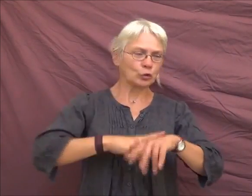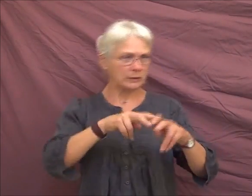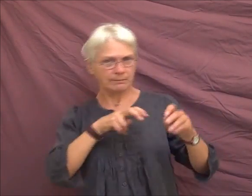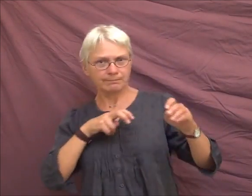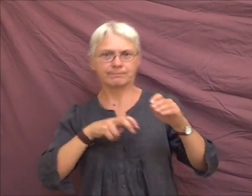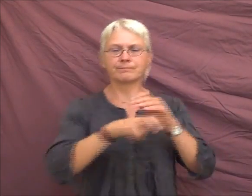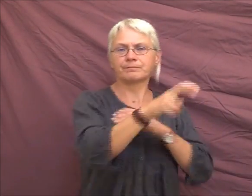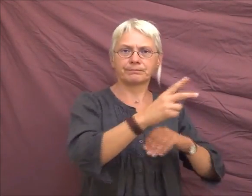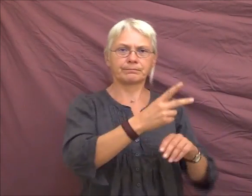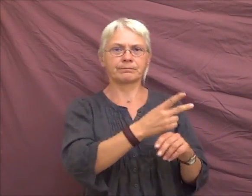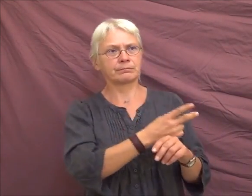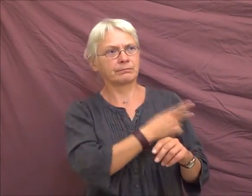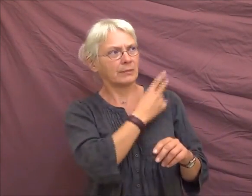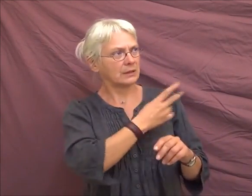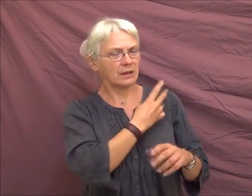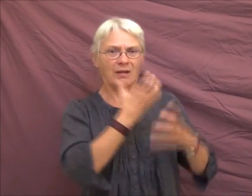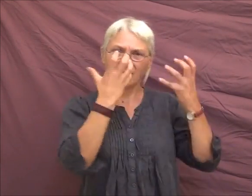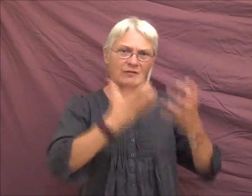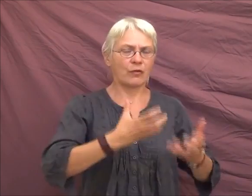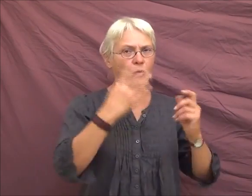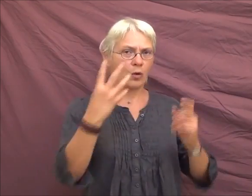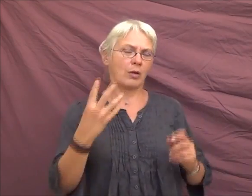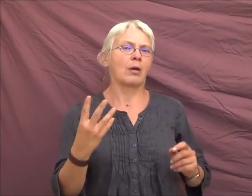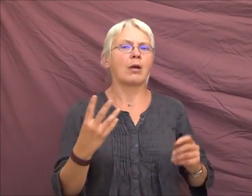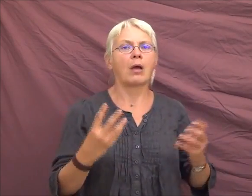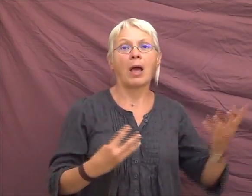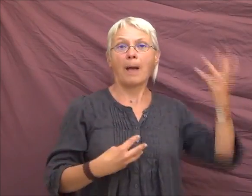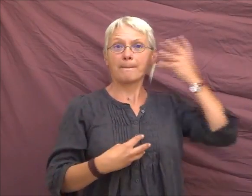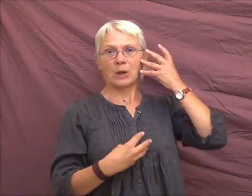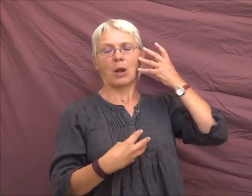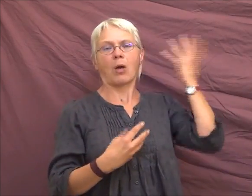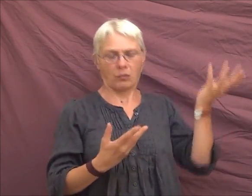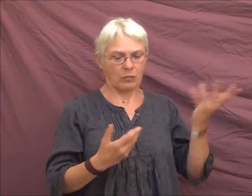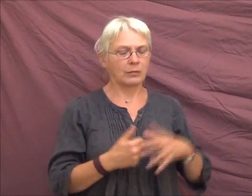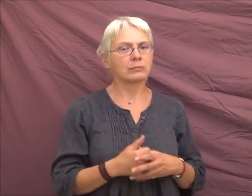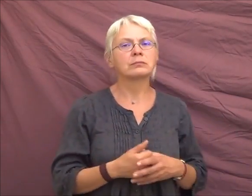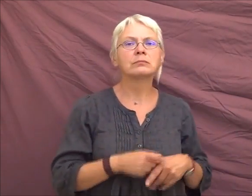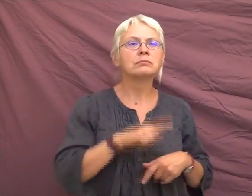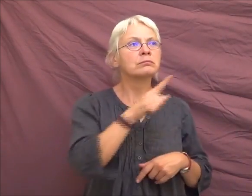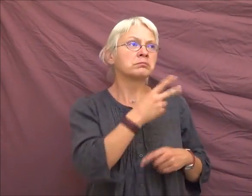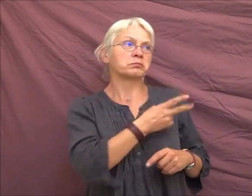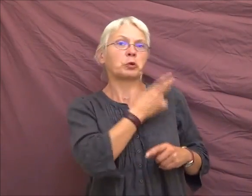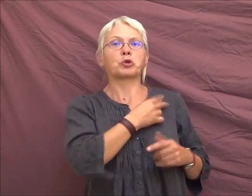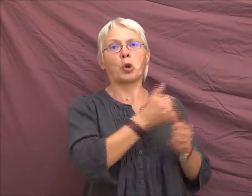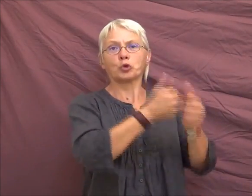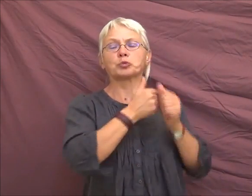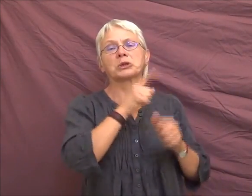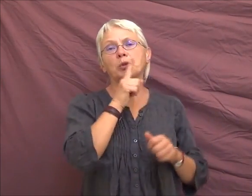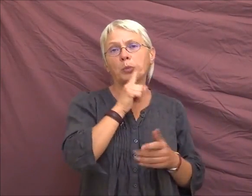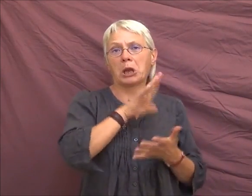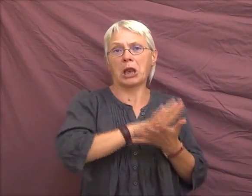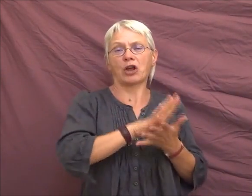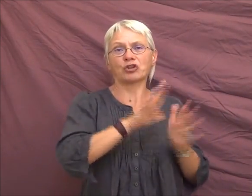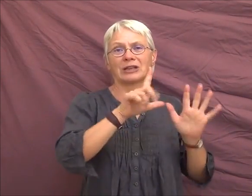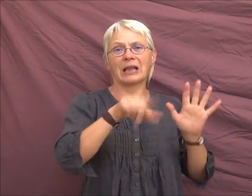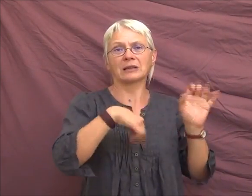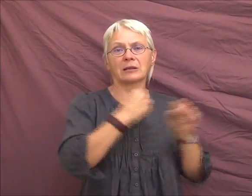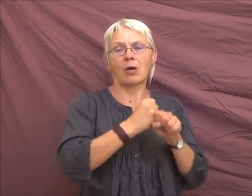demandé à avoir un implant cochléaire après avis de mon audioprothésiste qui me suit depuis l'âge de 7 ans suite à